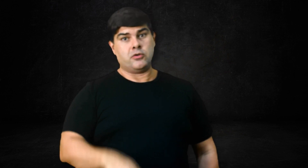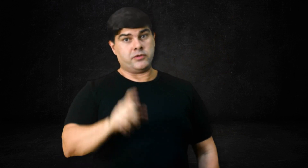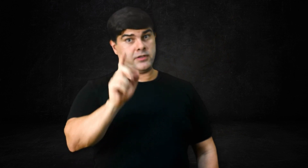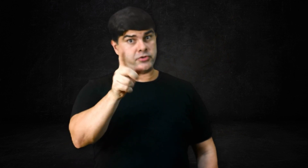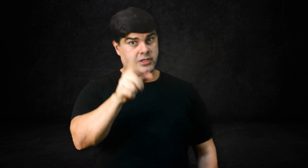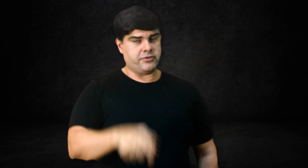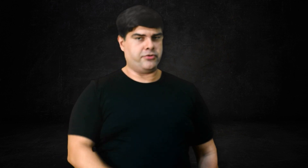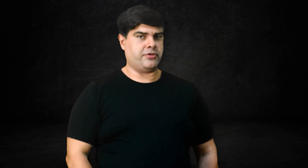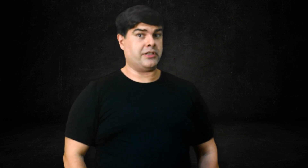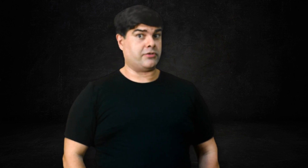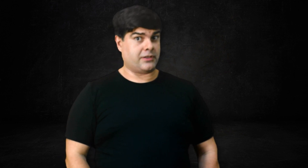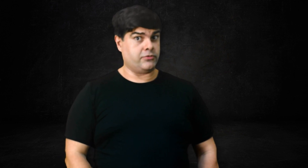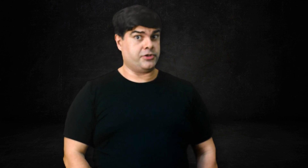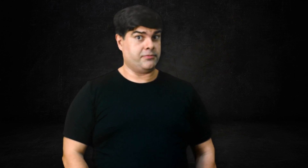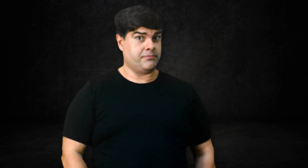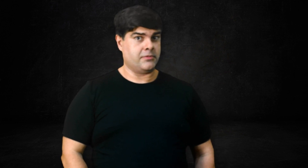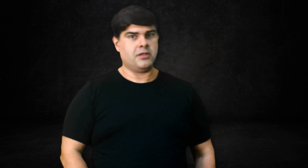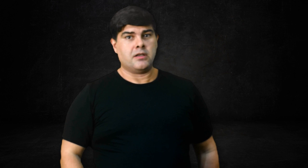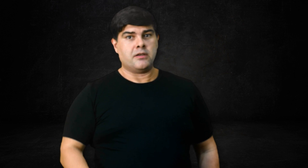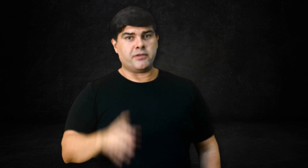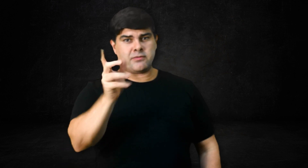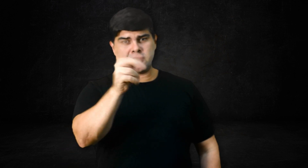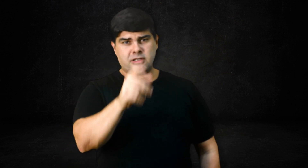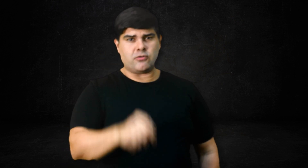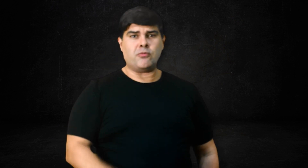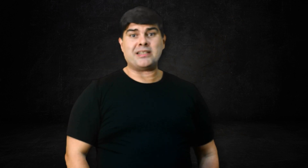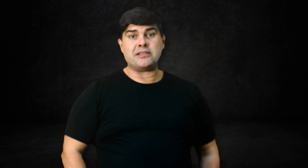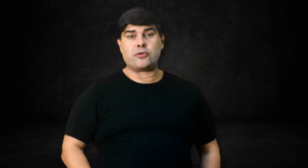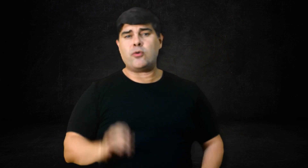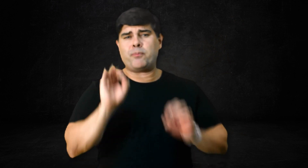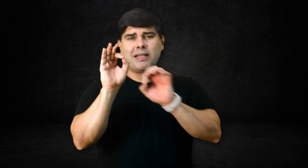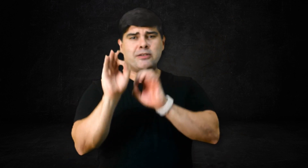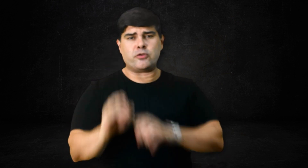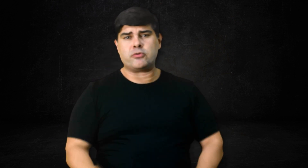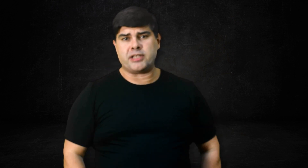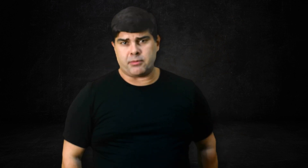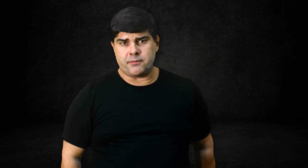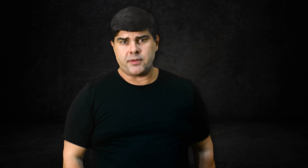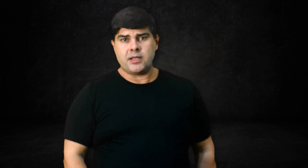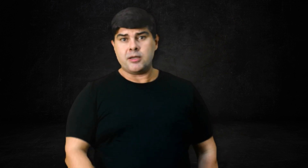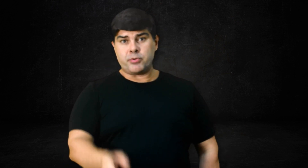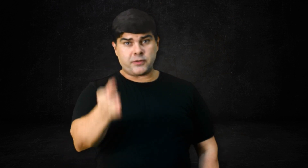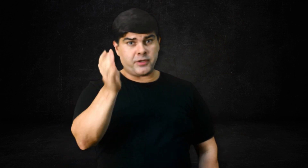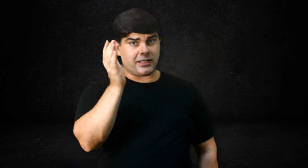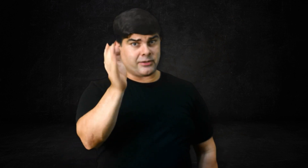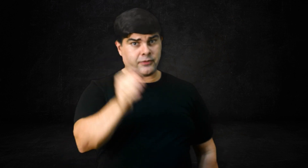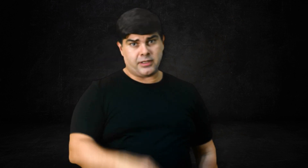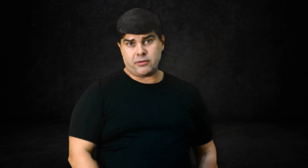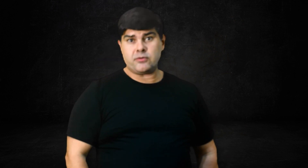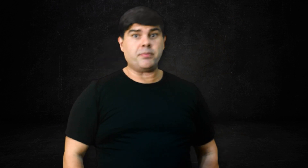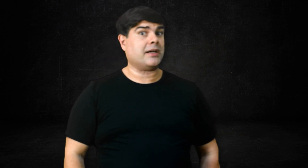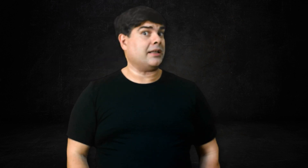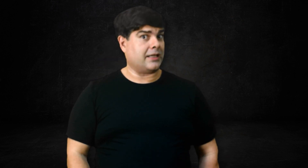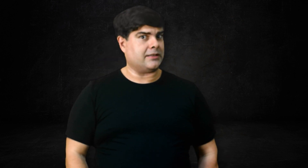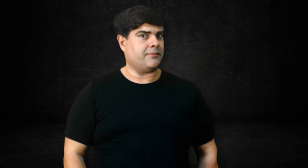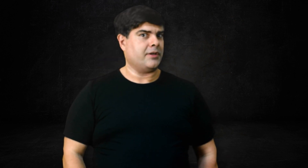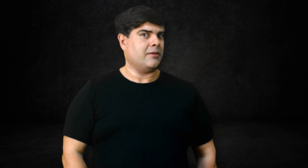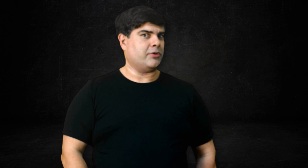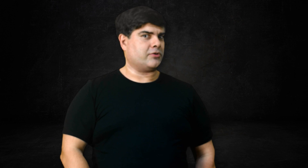os seus ganhos e a sua saúde. Fizemos então uma análise completa sobre o tema, por isso fique até o final e não perca nada, pois o